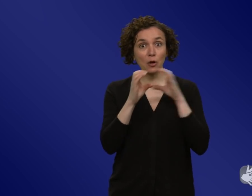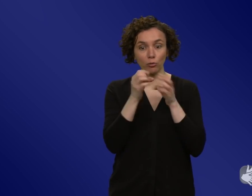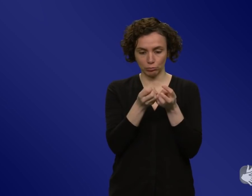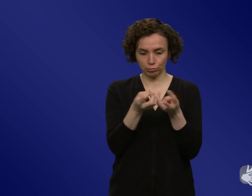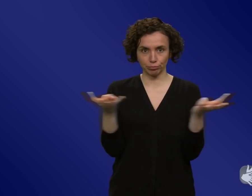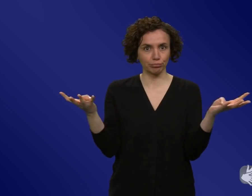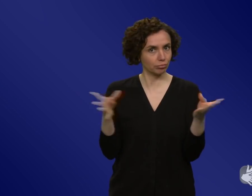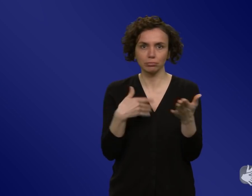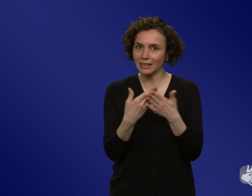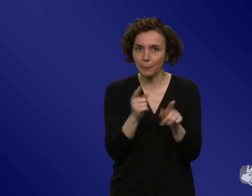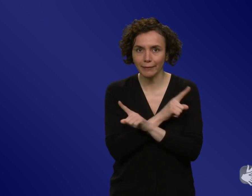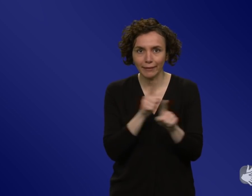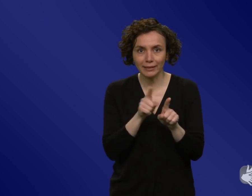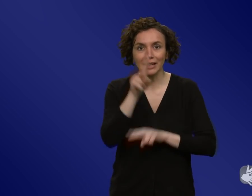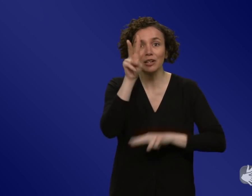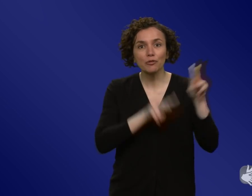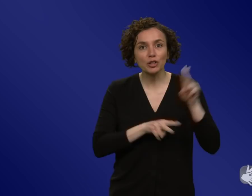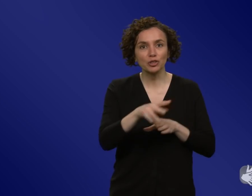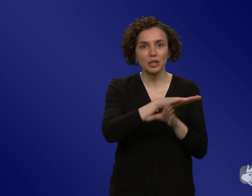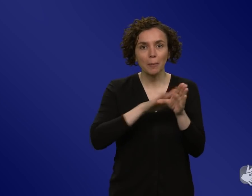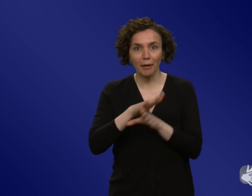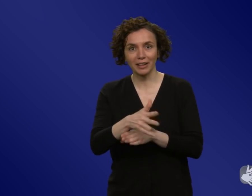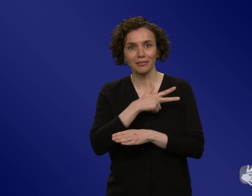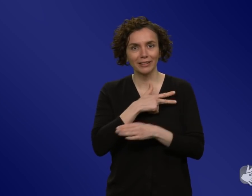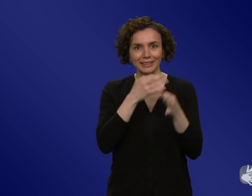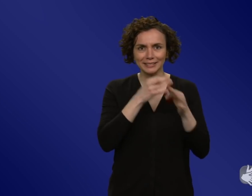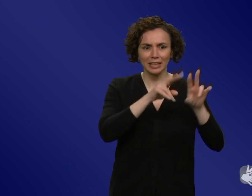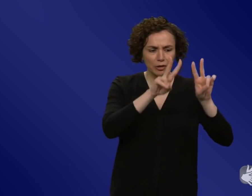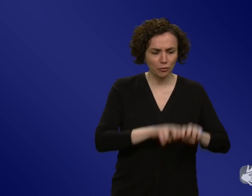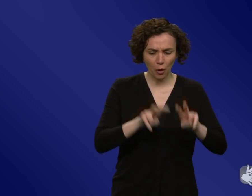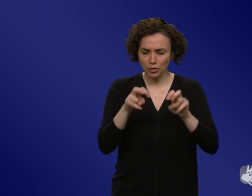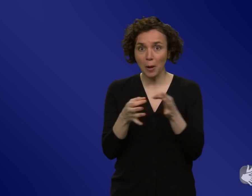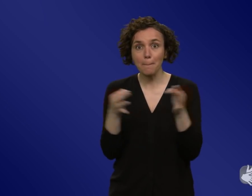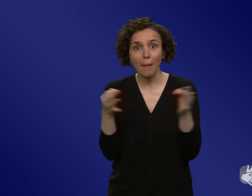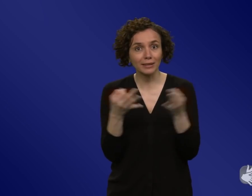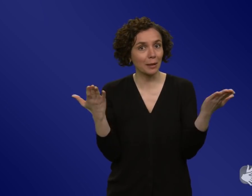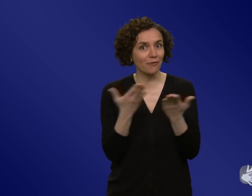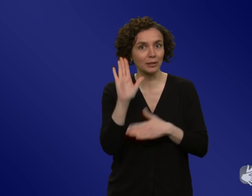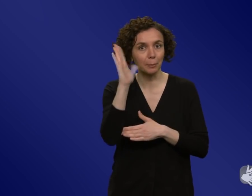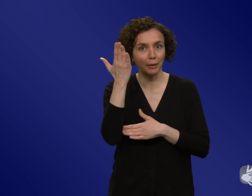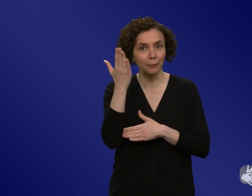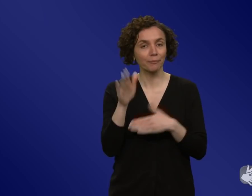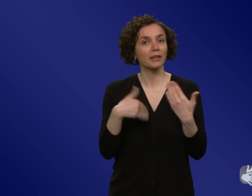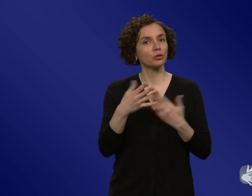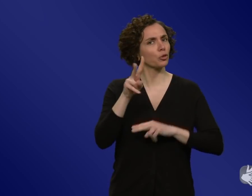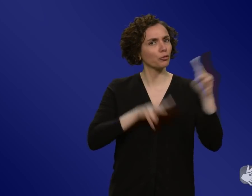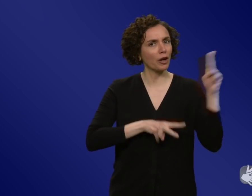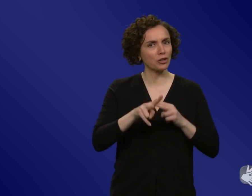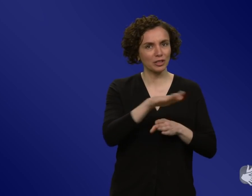eben erforschen, welche Massnahmen gut funktionieren. Das heißt also auch da an verschiedensten Stellen strukturelle Lücken, die wir füllen müssen